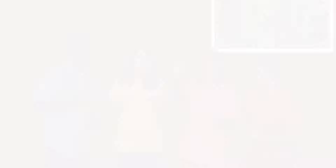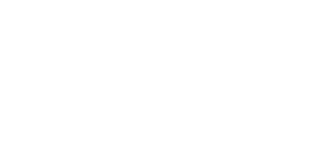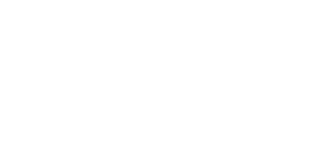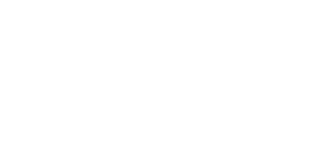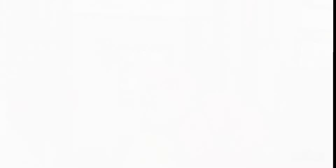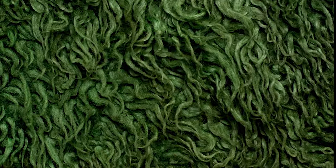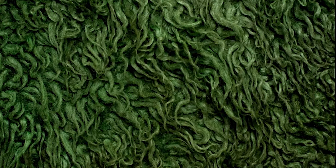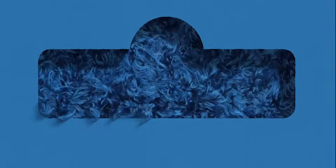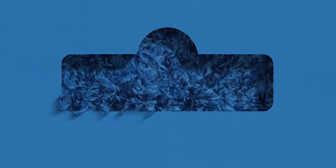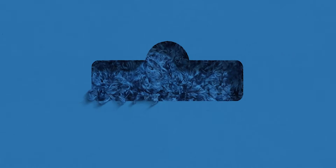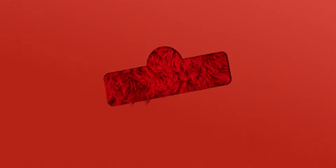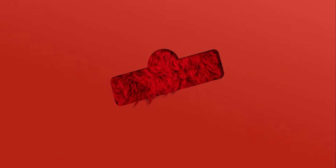lo hay. No, No,